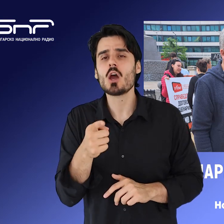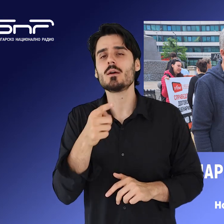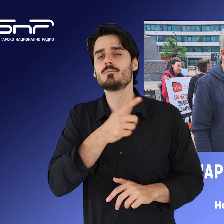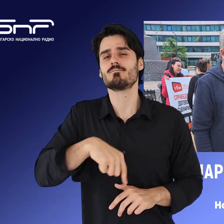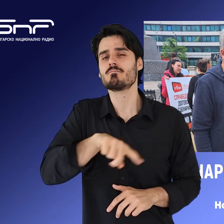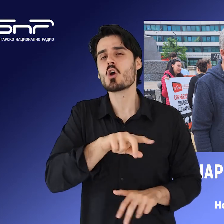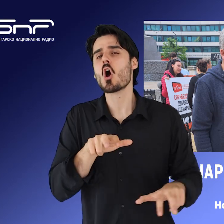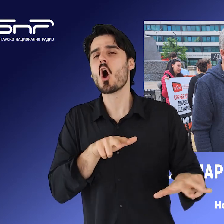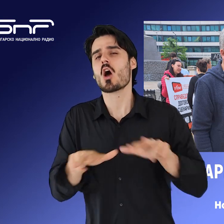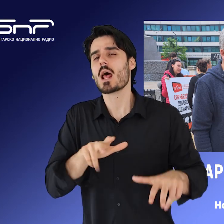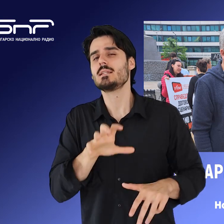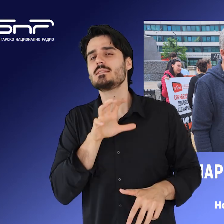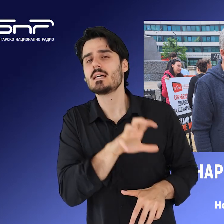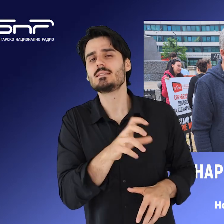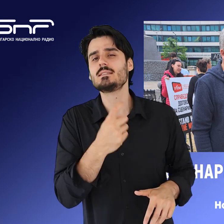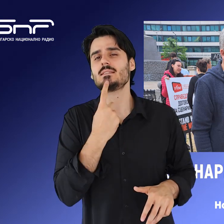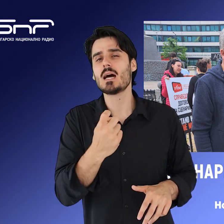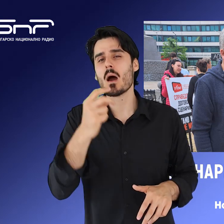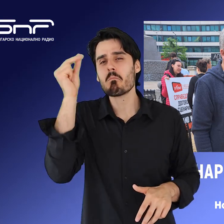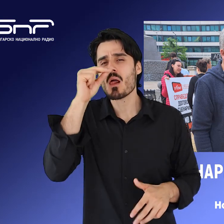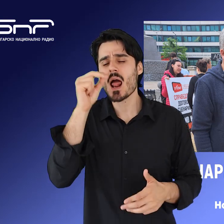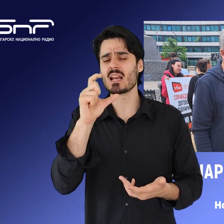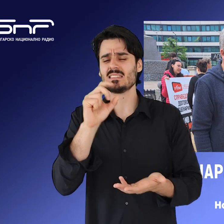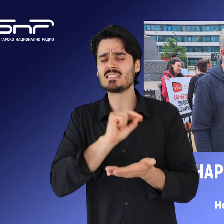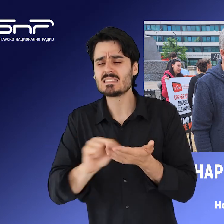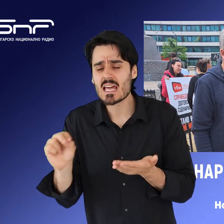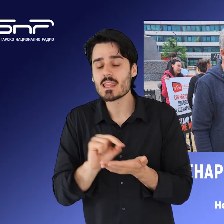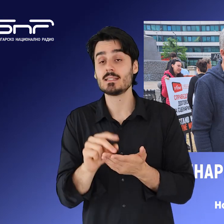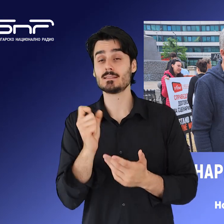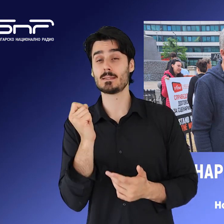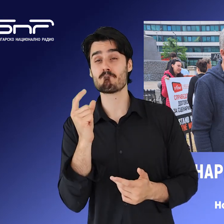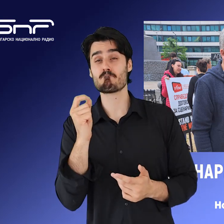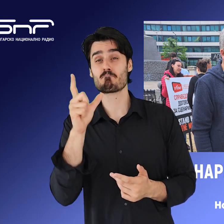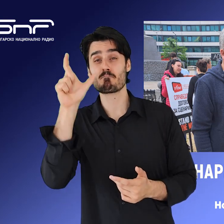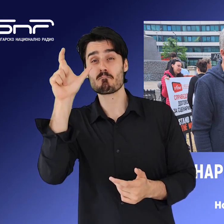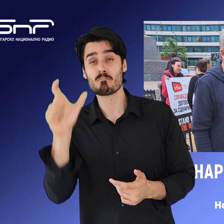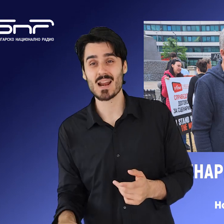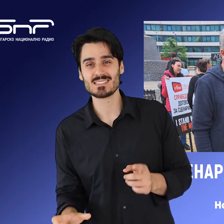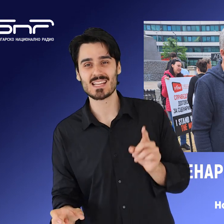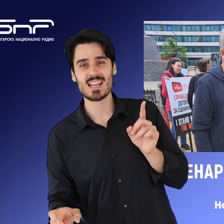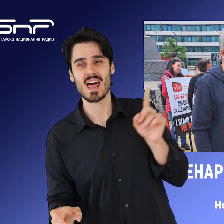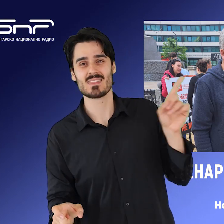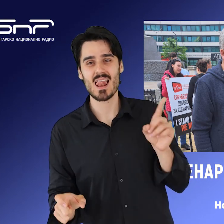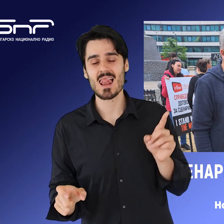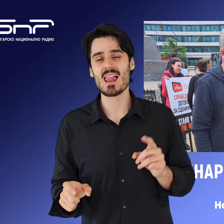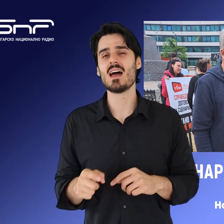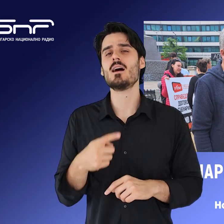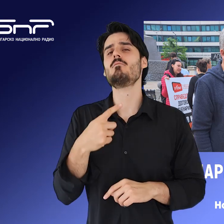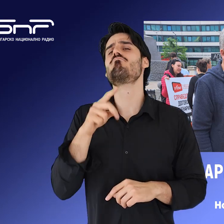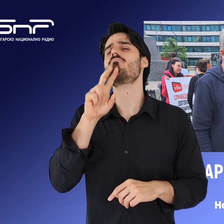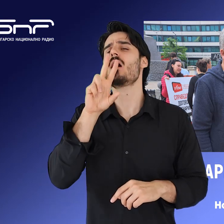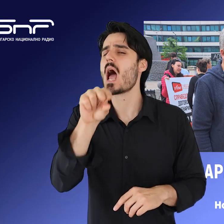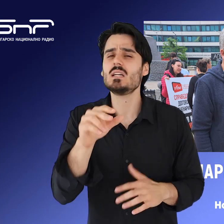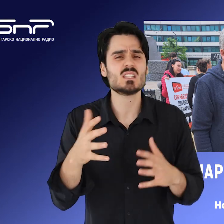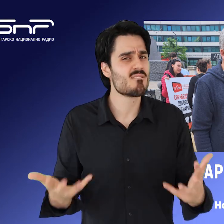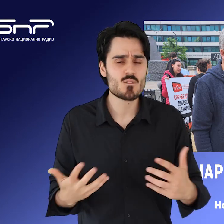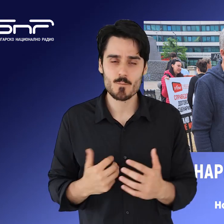асоциация на филмовите, телевизионните и радиосценаристите. Неният председател и ректор на НАТВИС, професор Станислав Семерджиев, обясни.